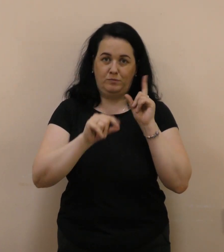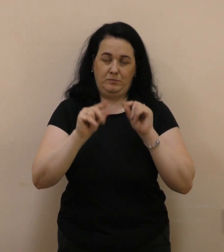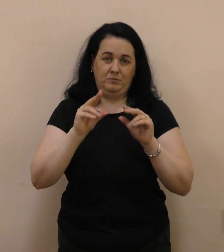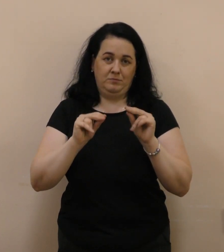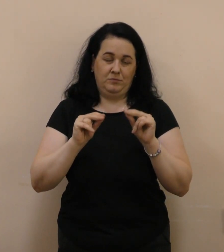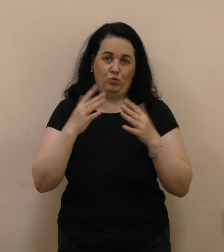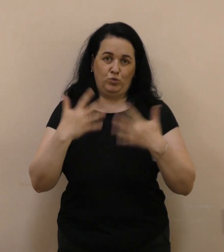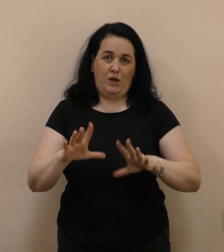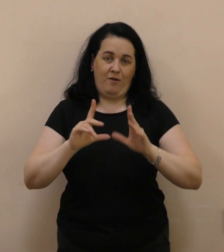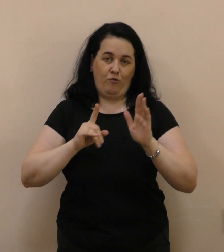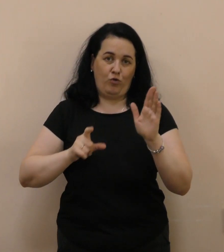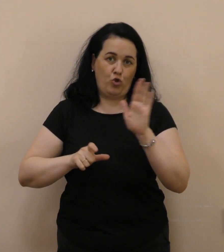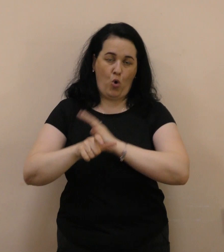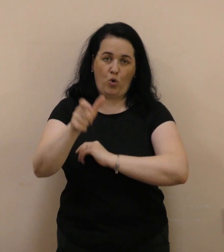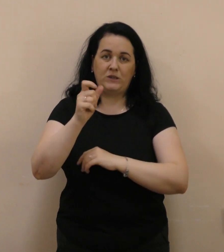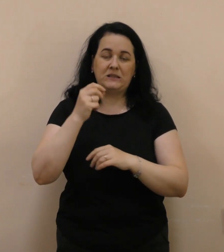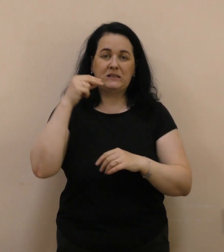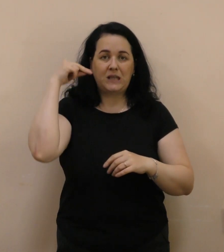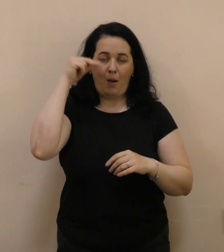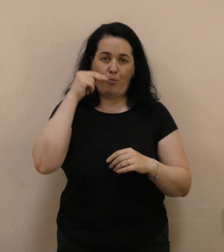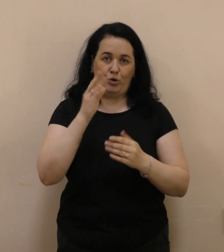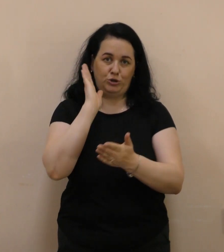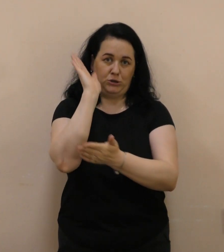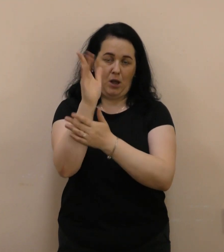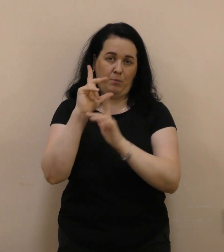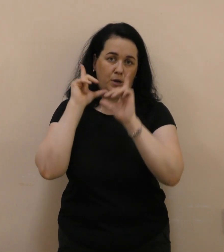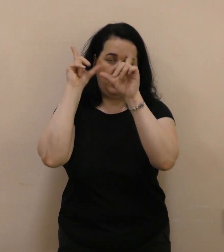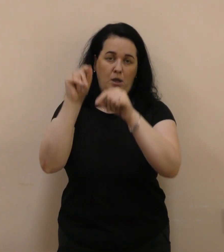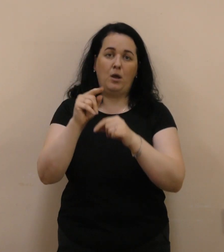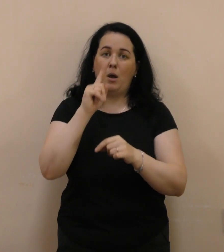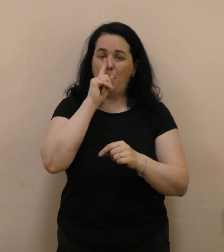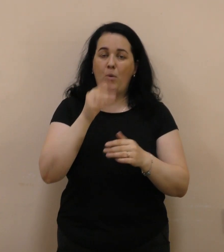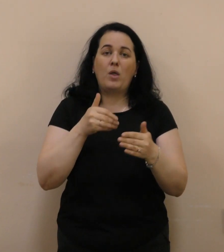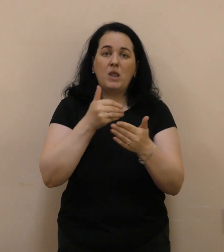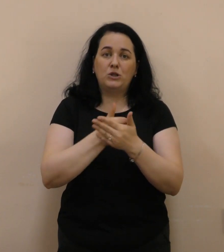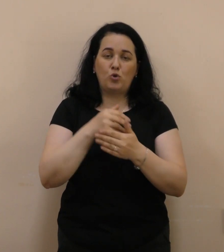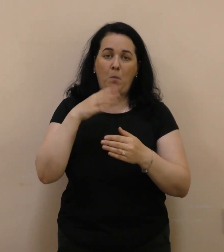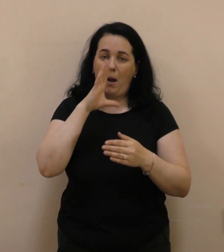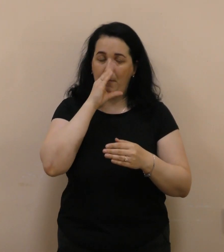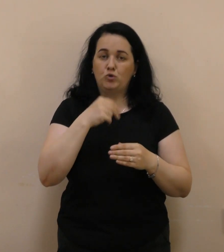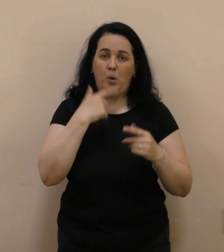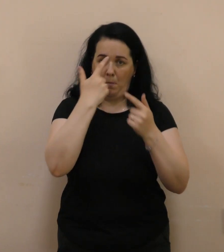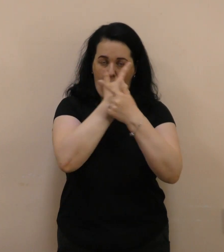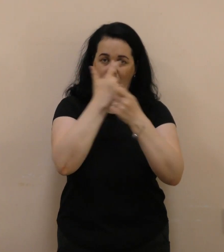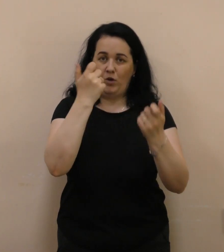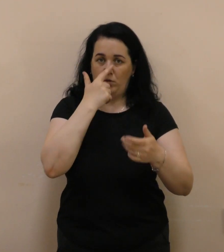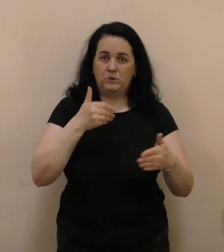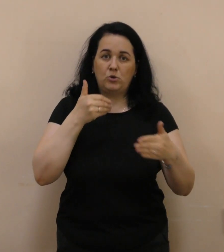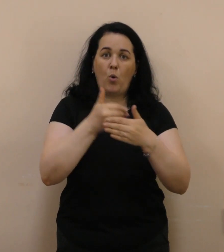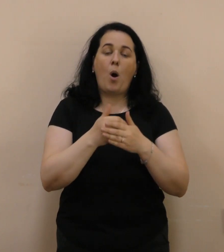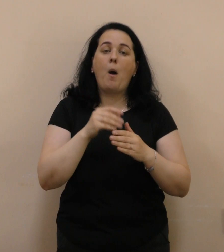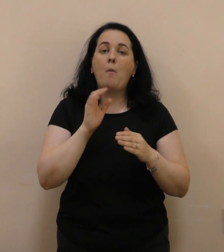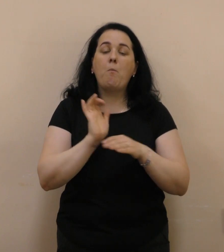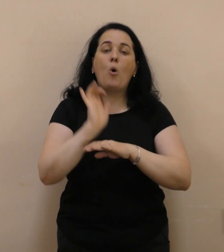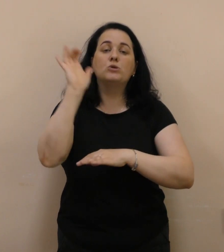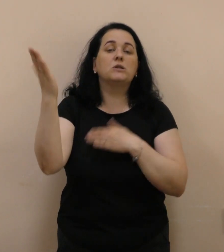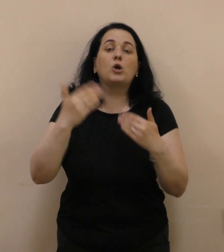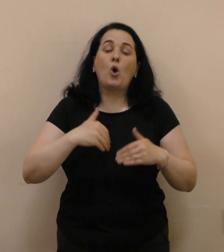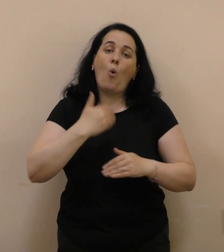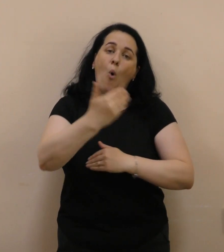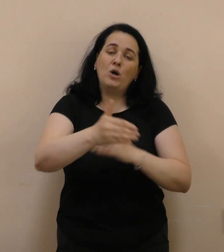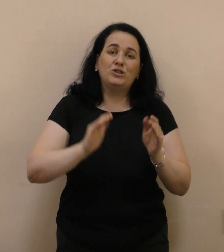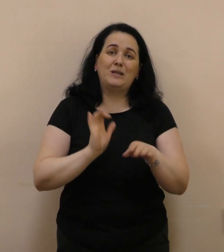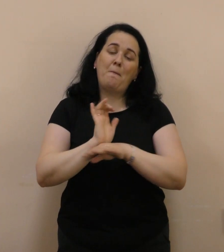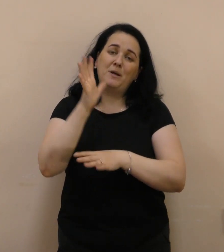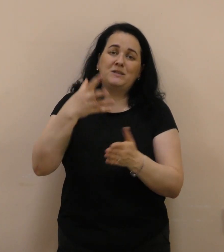вже в дорозі в Запорізькому напрямку. Про наступний маршрут повідомлю згодом. Посилки, які ви хочете передати для